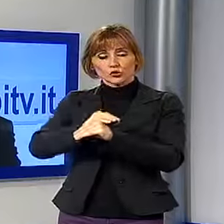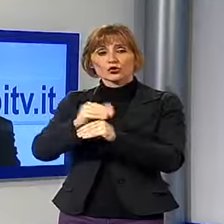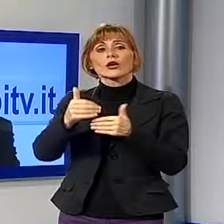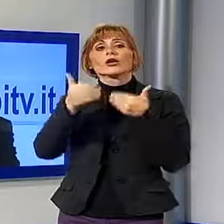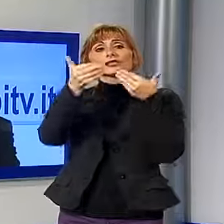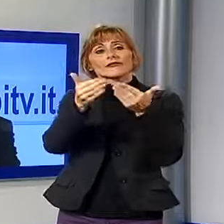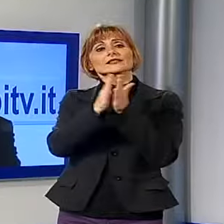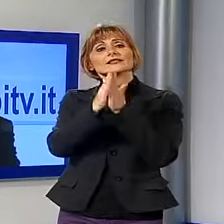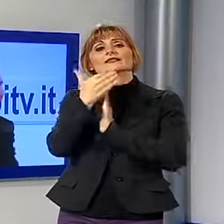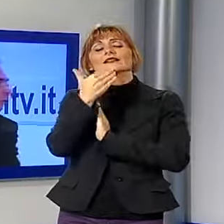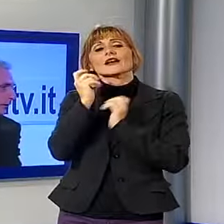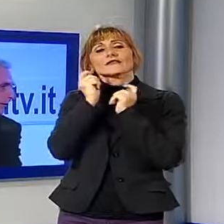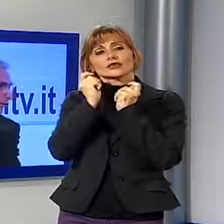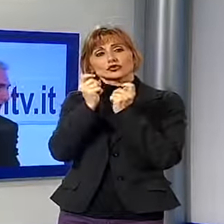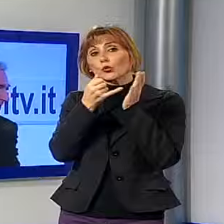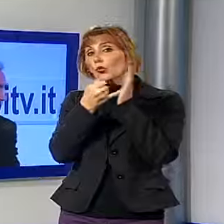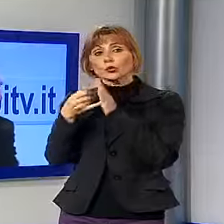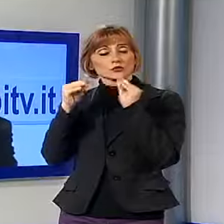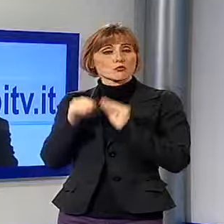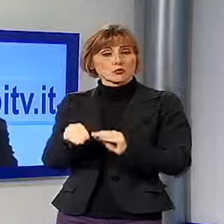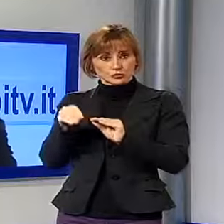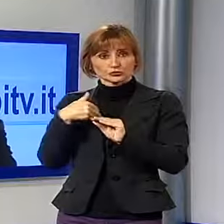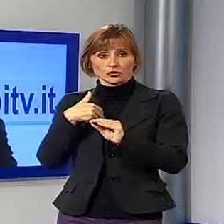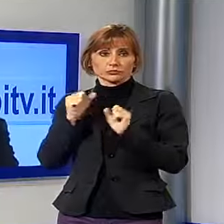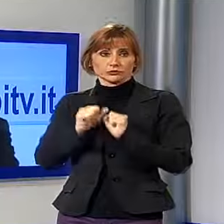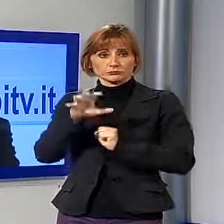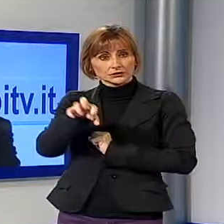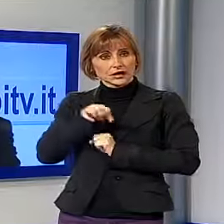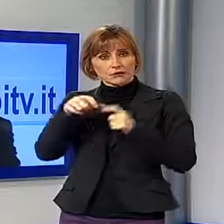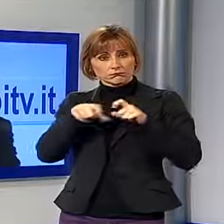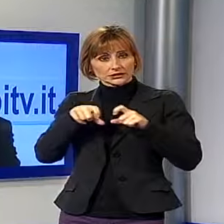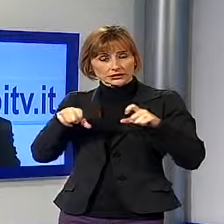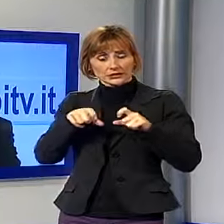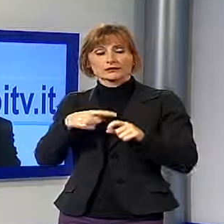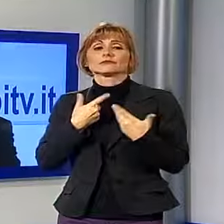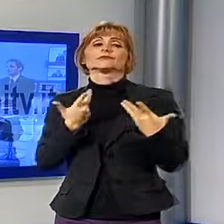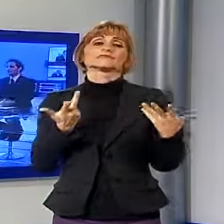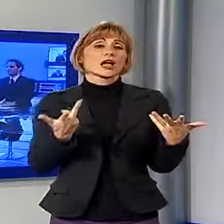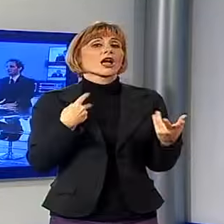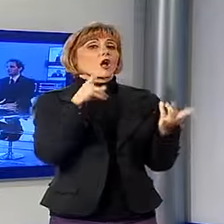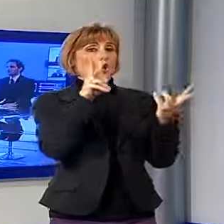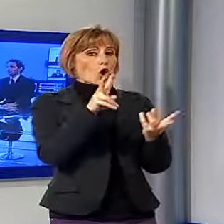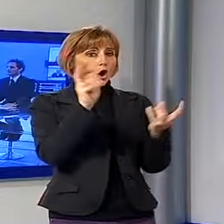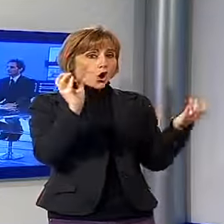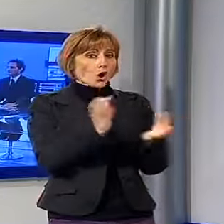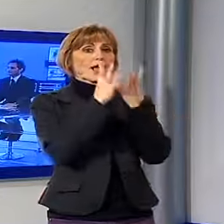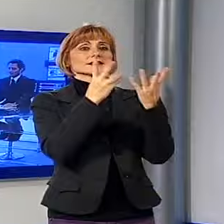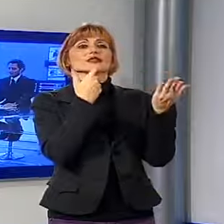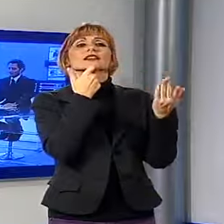c'è la possibilità di prendersi gli ultimi posti perché veramente sono già andati a ruba. E allora abbiamo approfittato per invitare veramente le persone ad